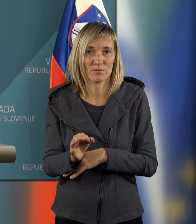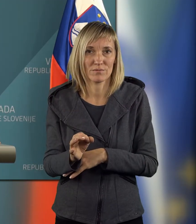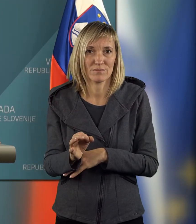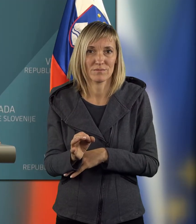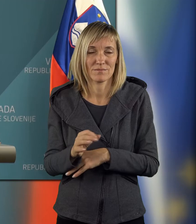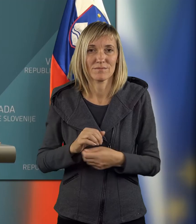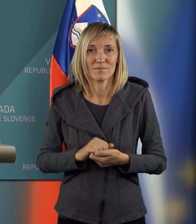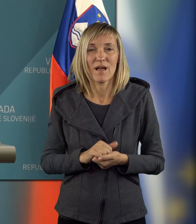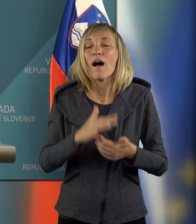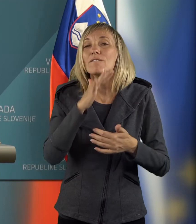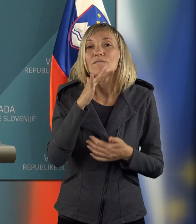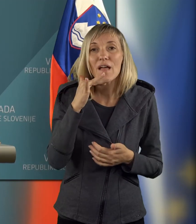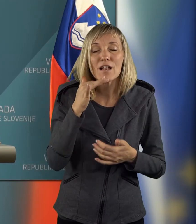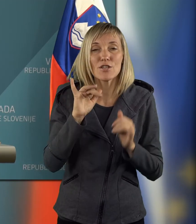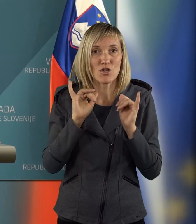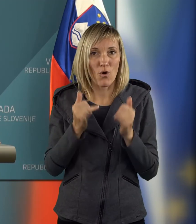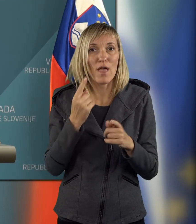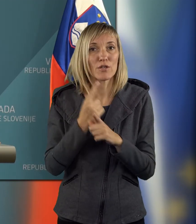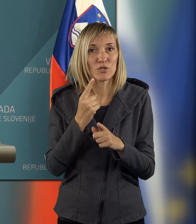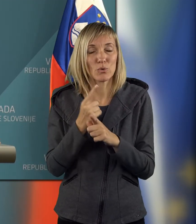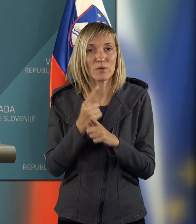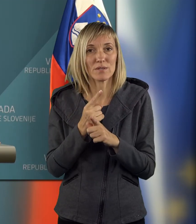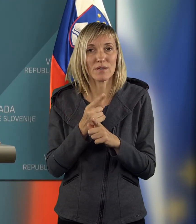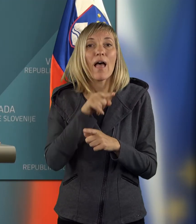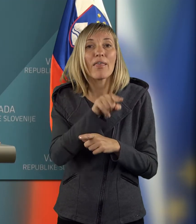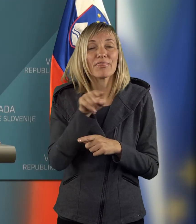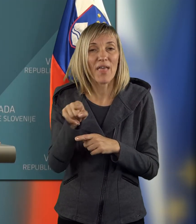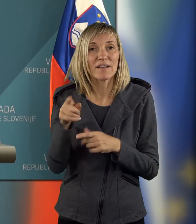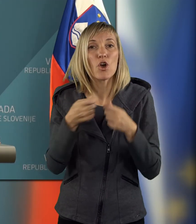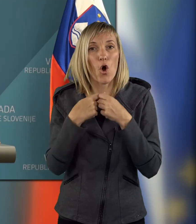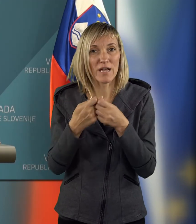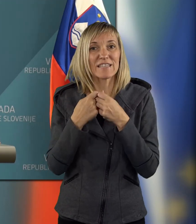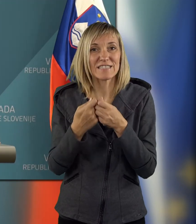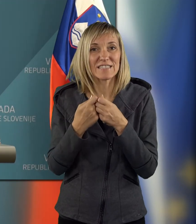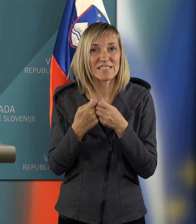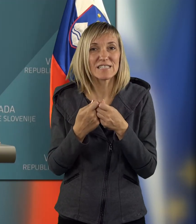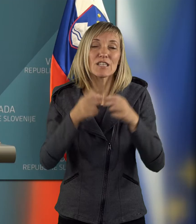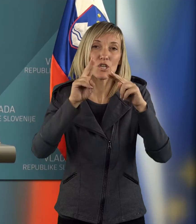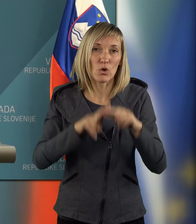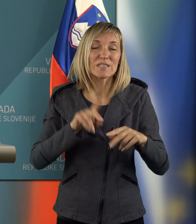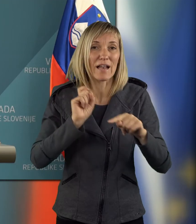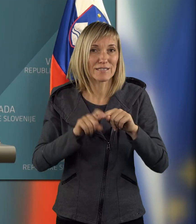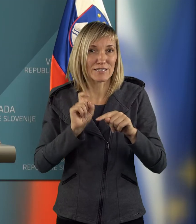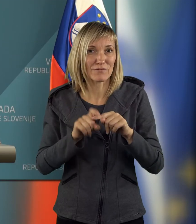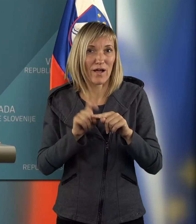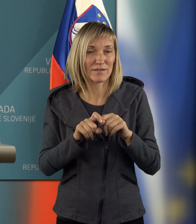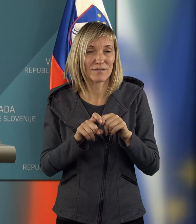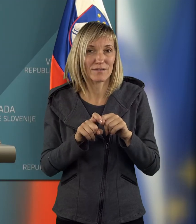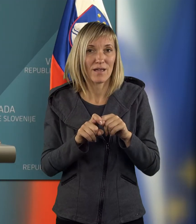Glejte, veliko je tudi, bi rekla, takih organizacijskih in drugih stvari.